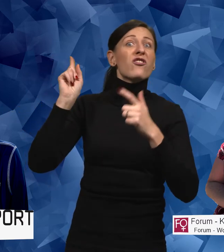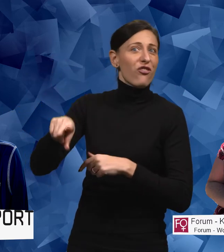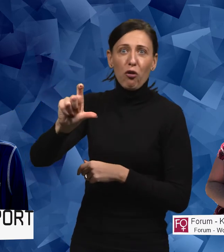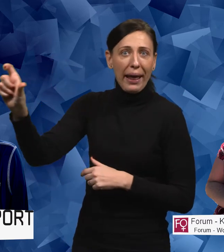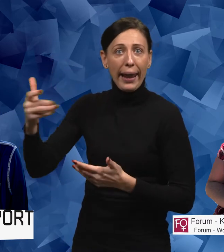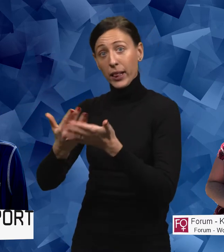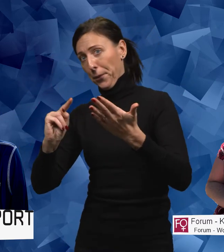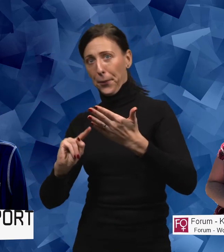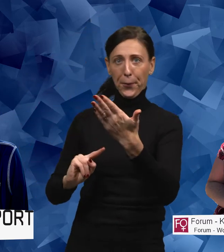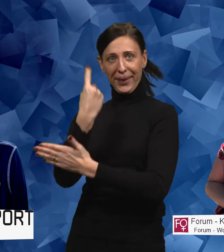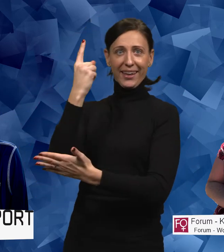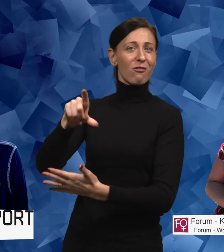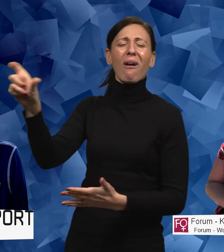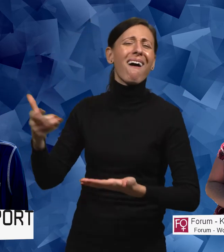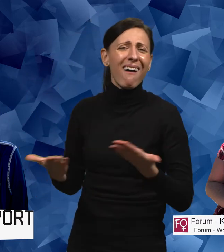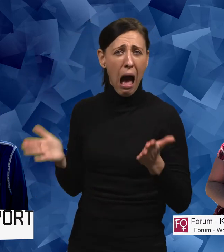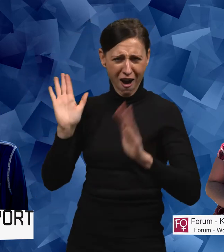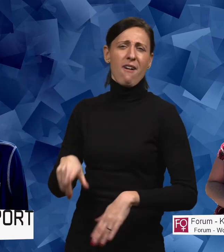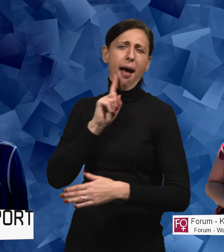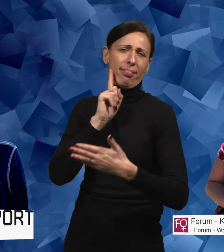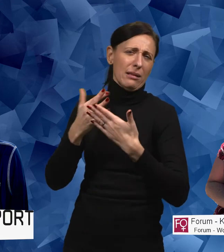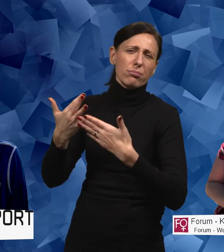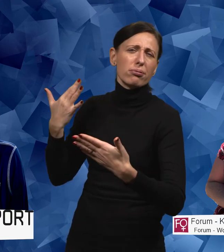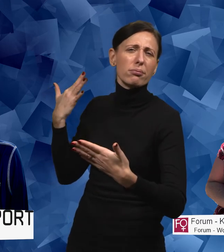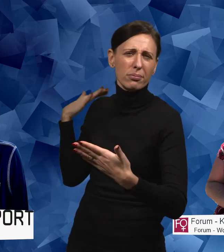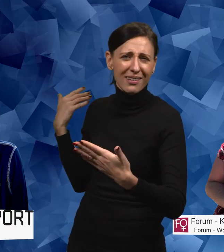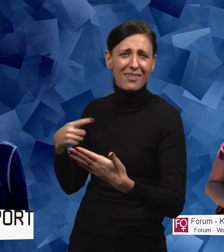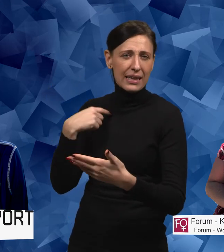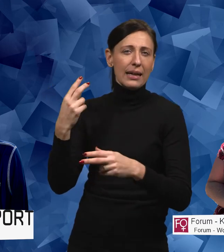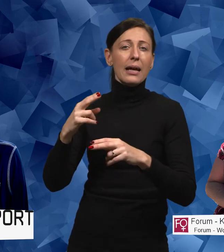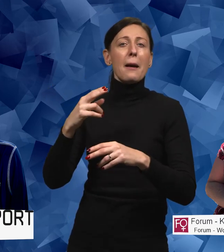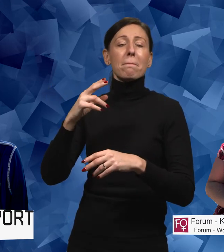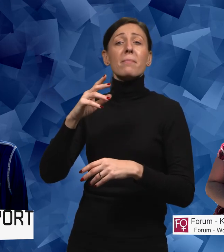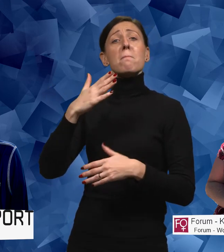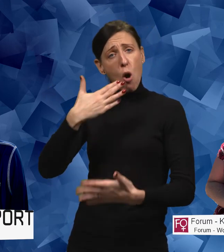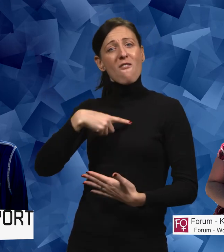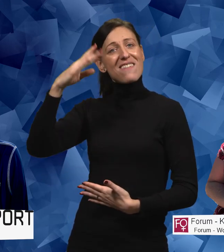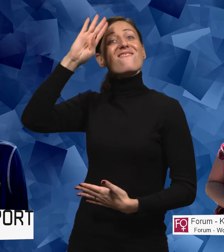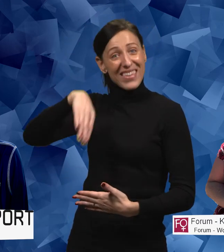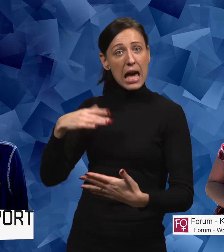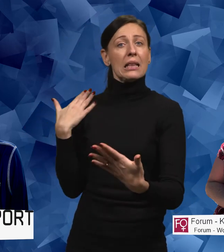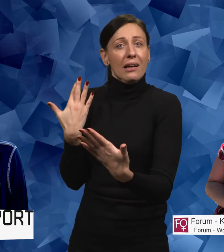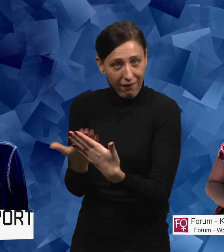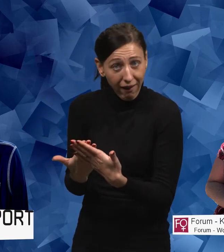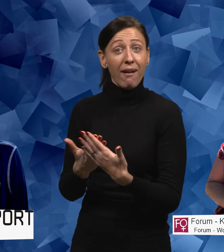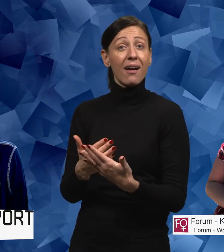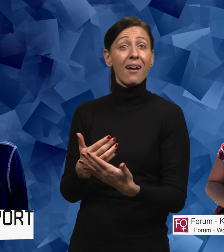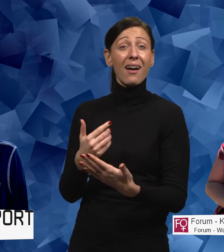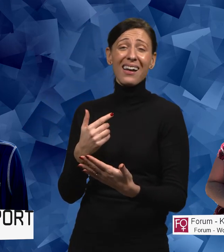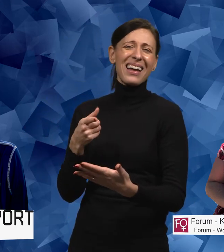unikt för er och det kan alltid kännas bra att veta att man inte själv är ensam om